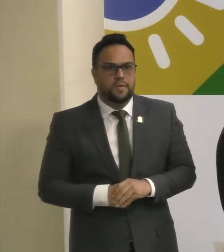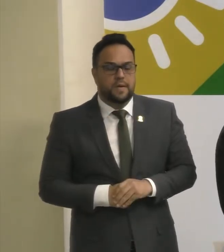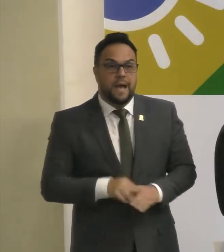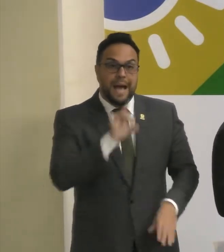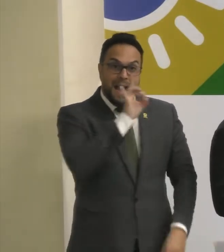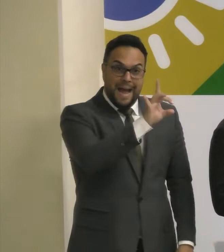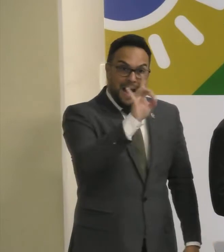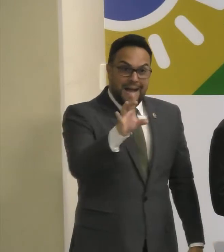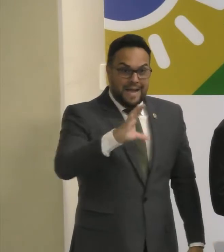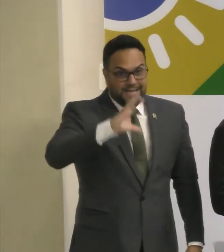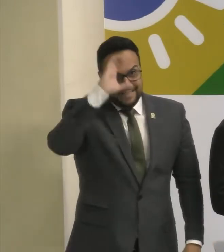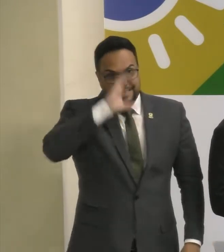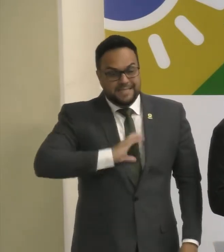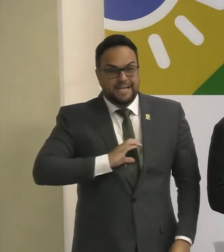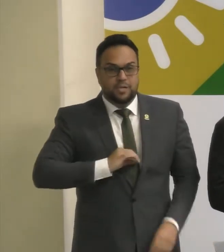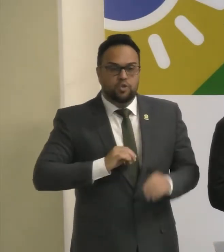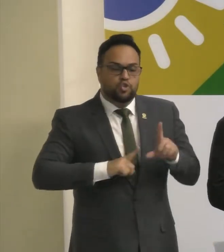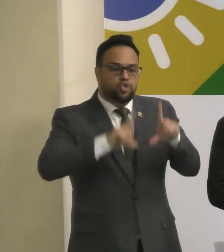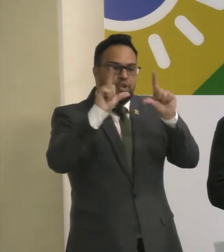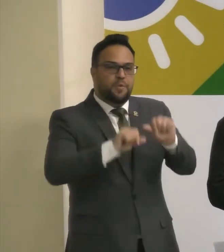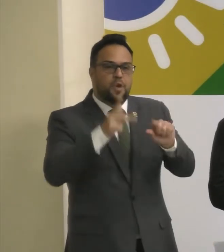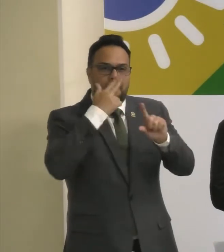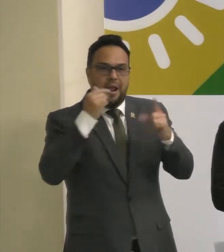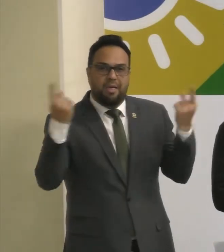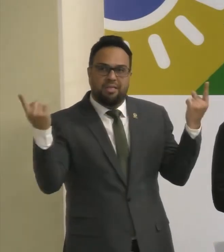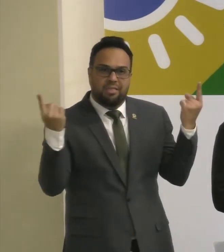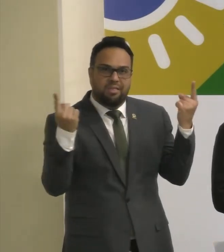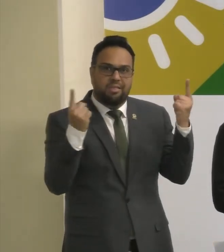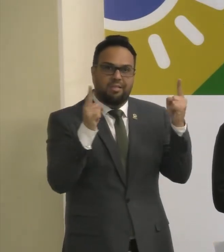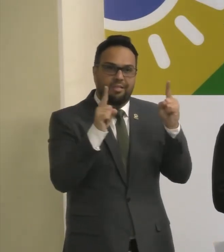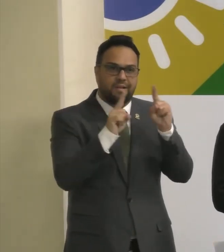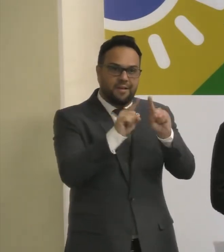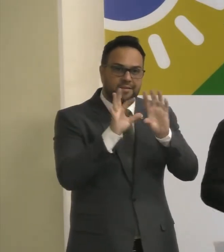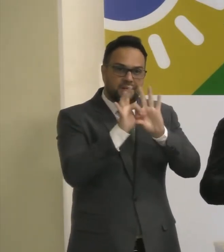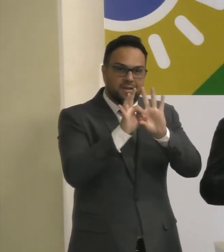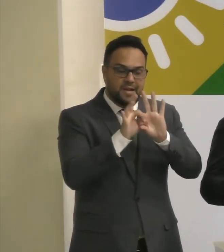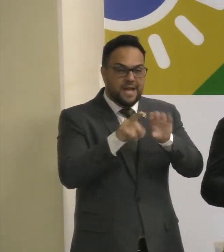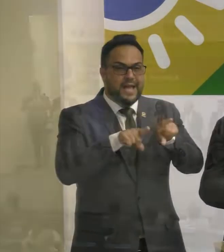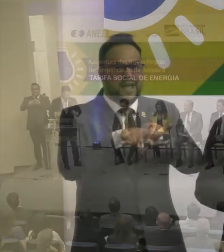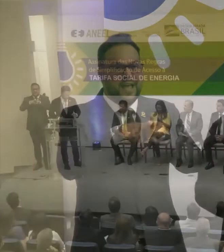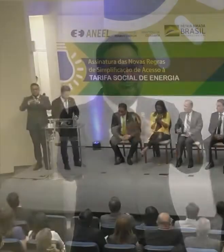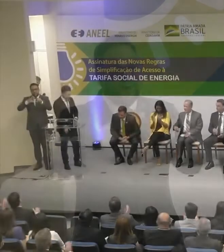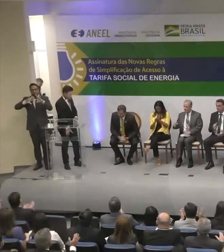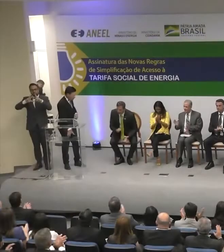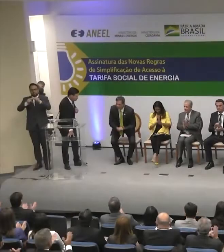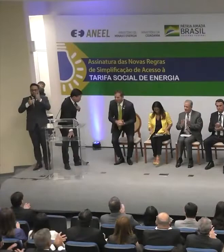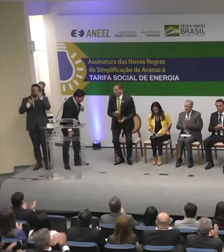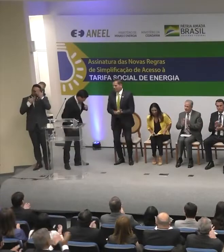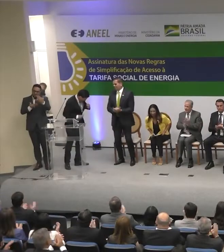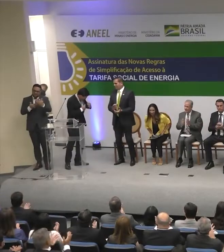cidadão brasileiro sejam cada vez menores, e nós possamos olhar um para os outros como irmãos. Muito obrigado a todos.